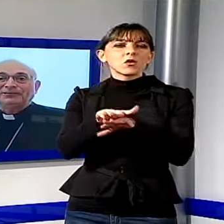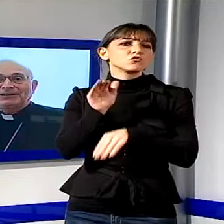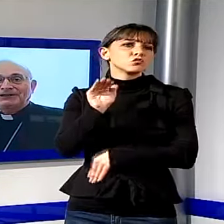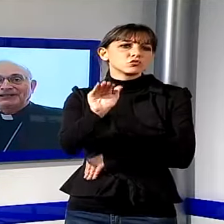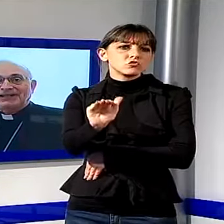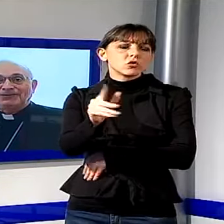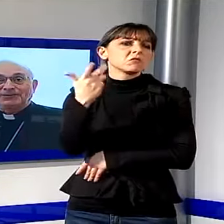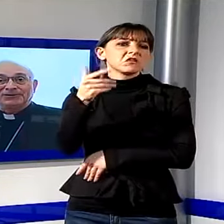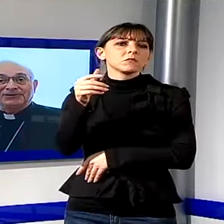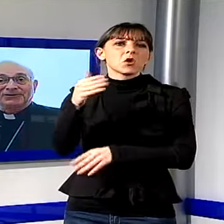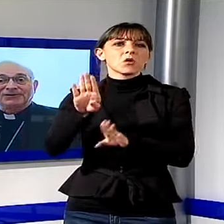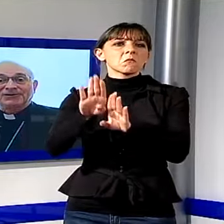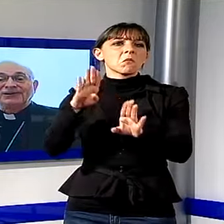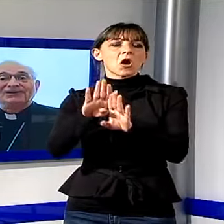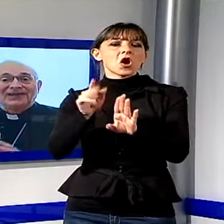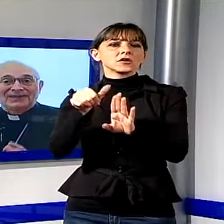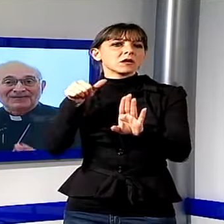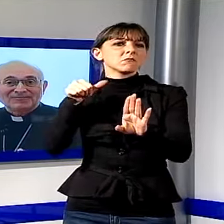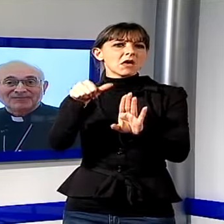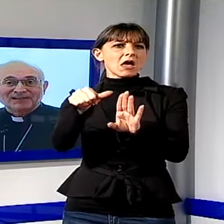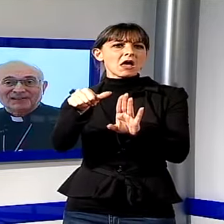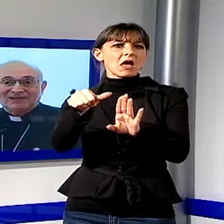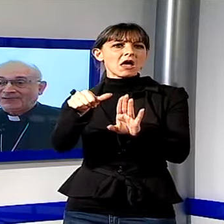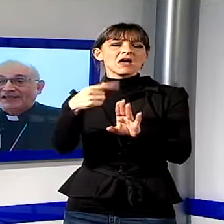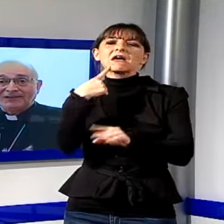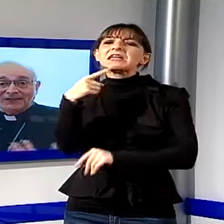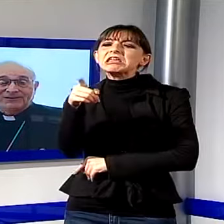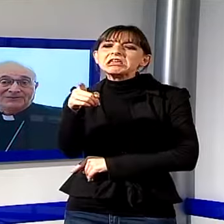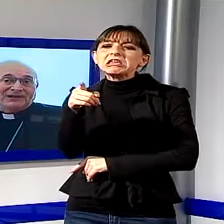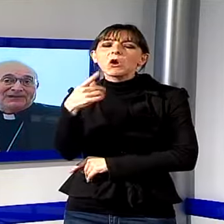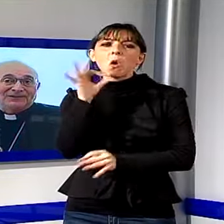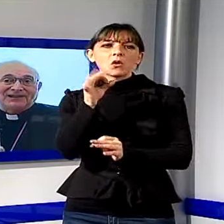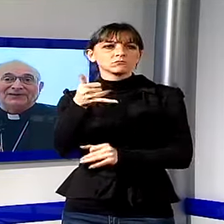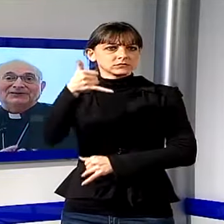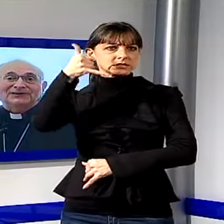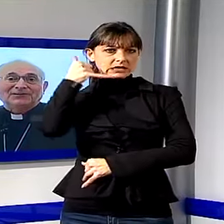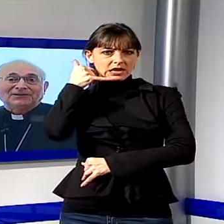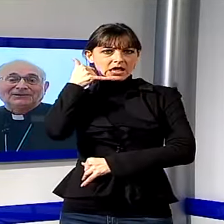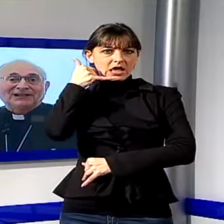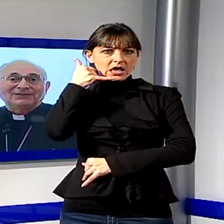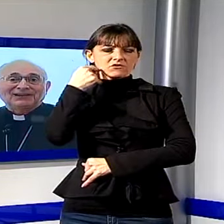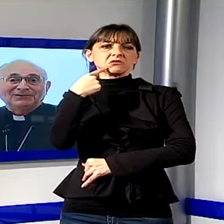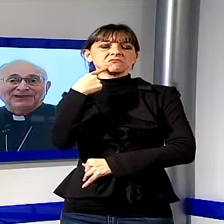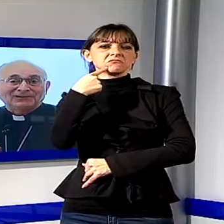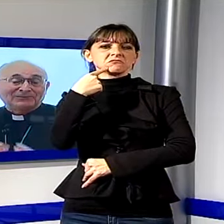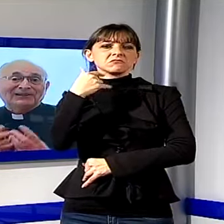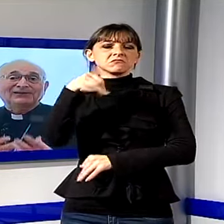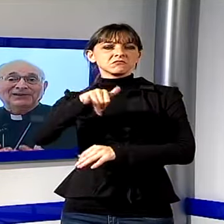rispondiamo al telefono, pronto, chi sei? Anche quando, capita a me che io incontro le persone, magari mi salutano e per me non li